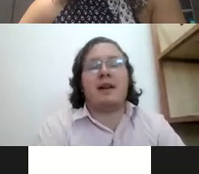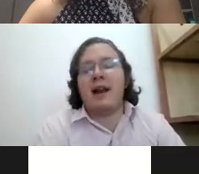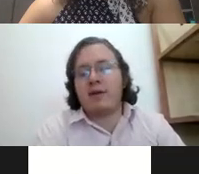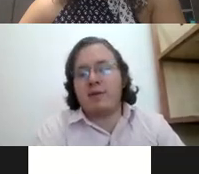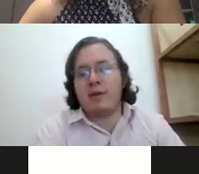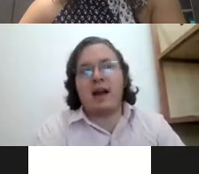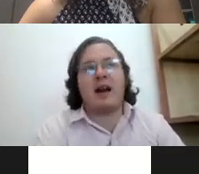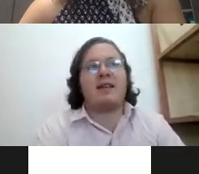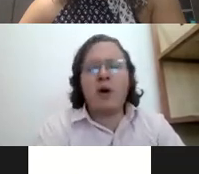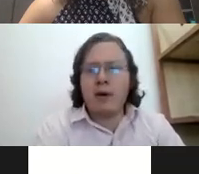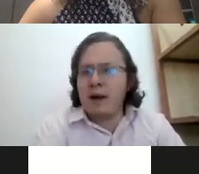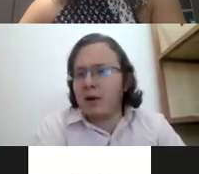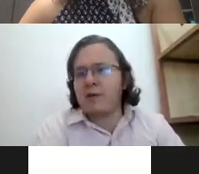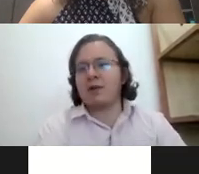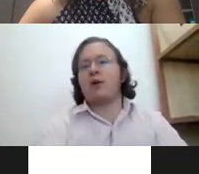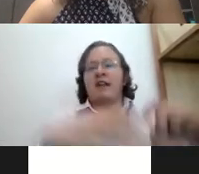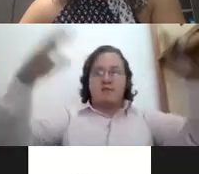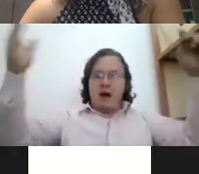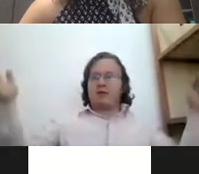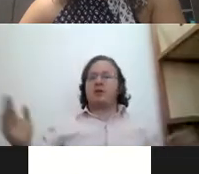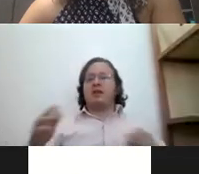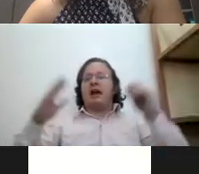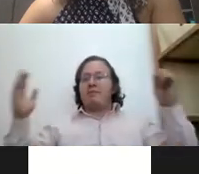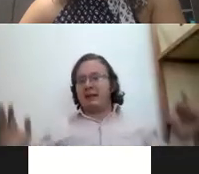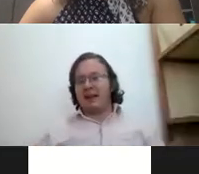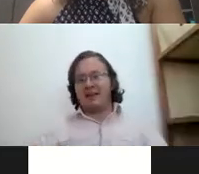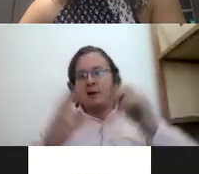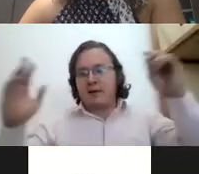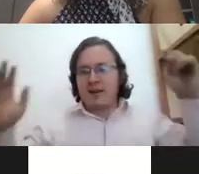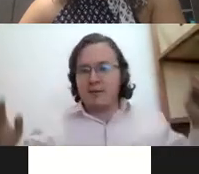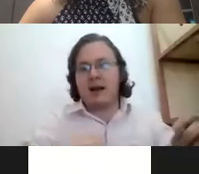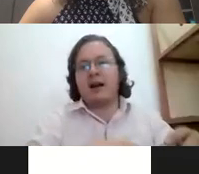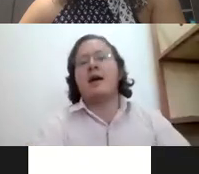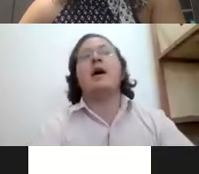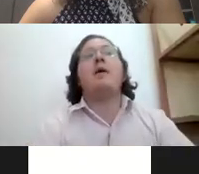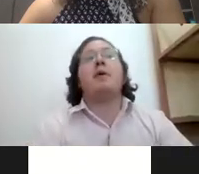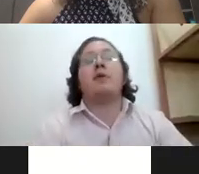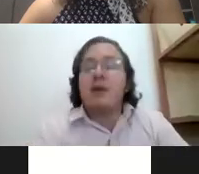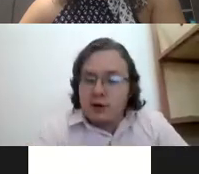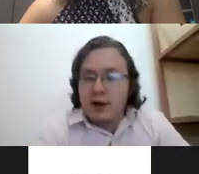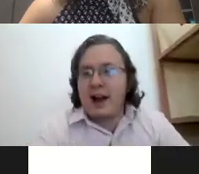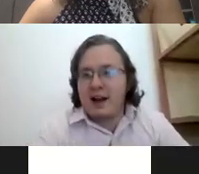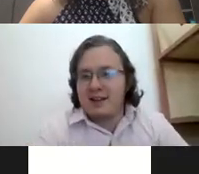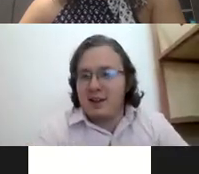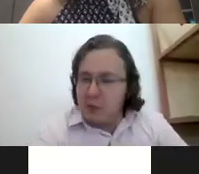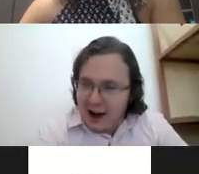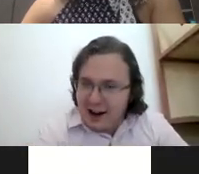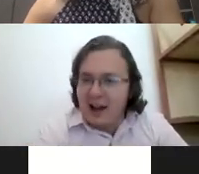la lengua de señas mexicana y sí, obviamente, no vamos ser unos expertos intérpretes de lengua de señas mexicana pero sí conocerla, dominarla